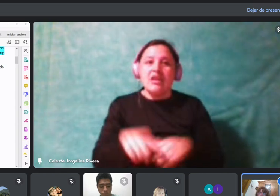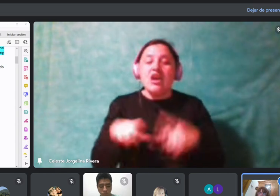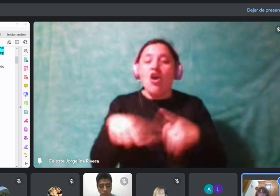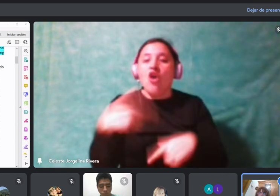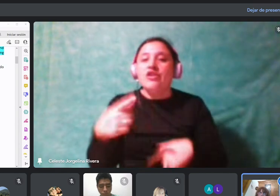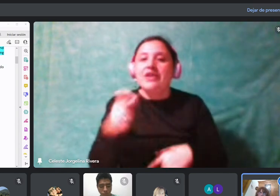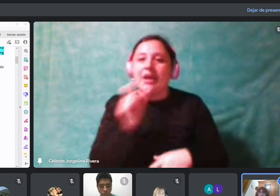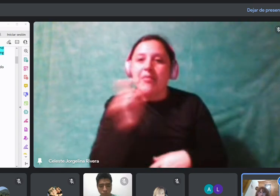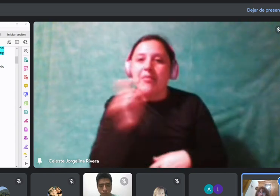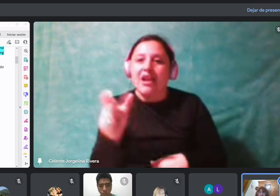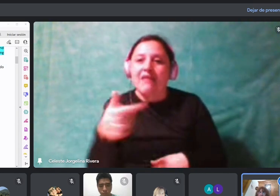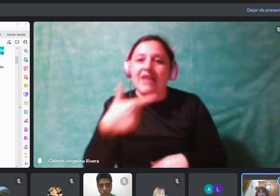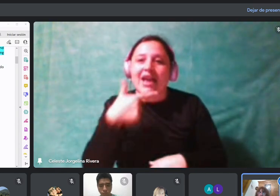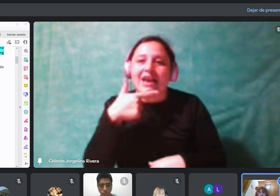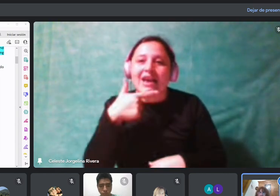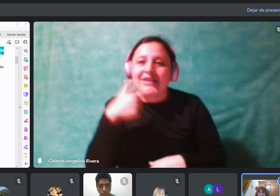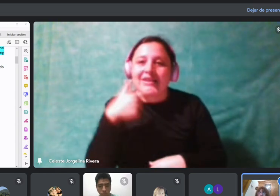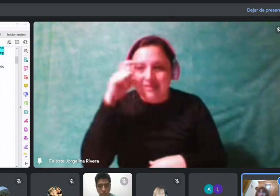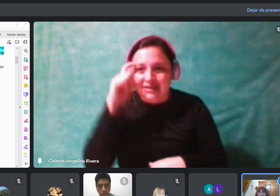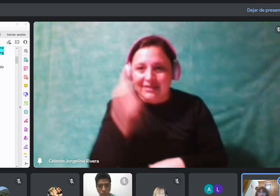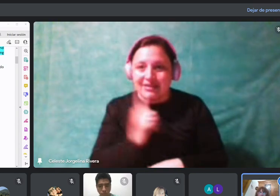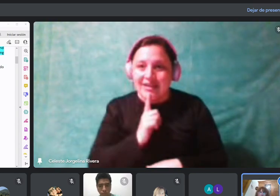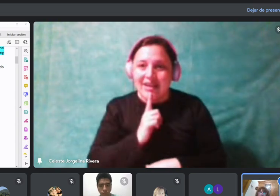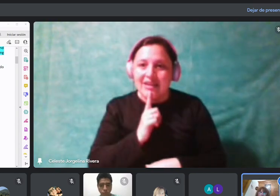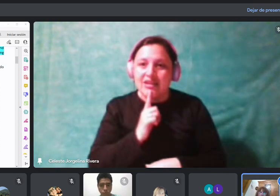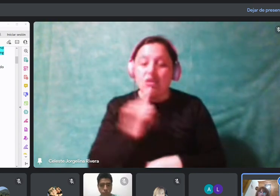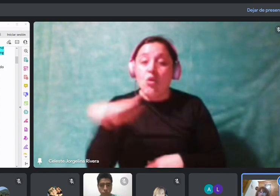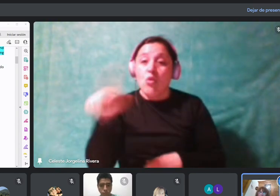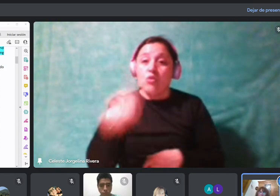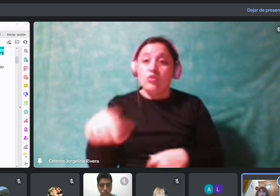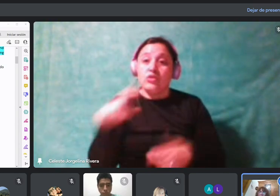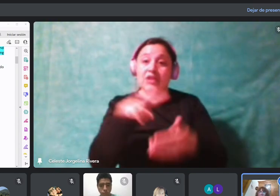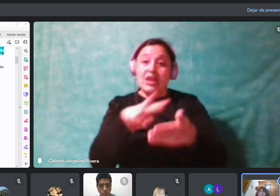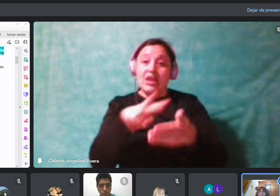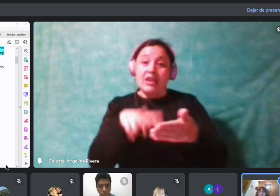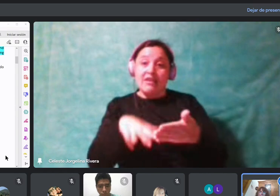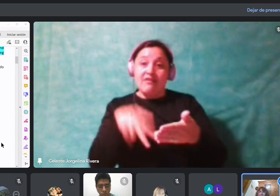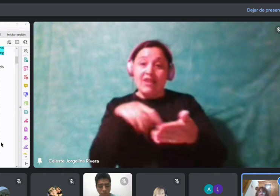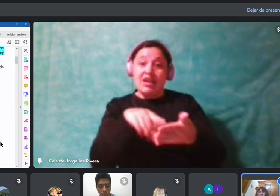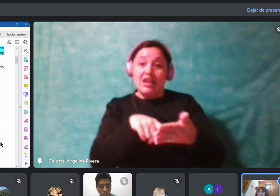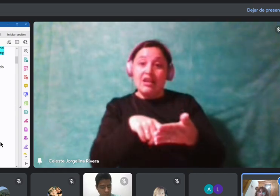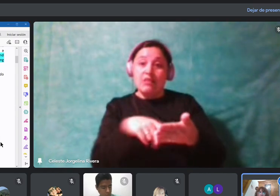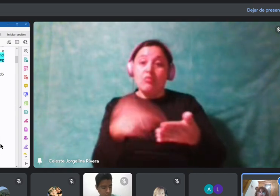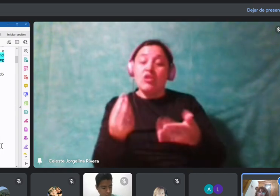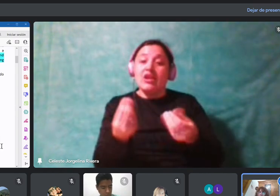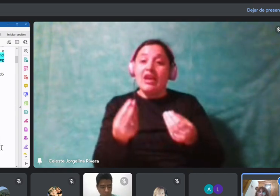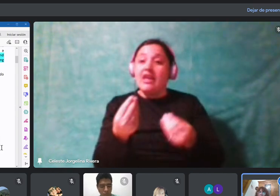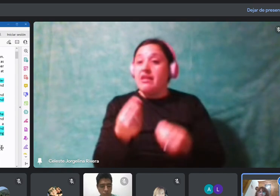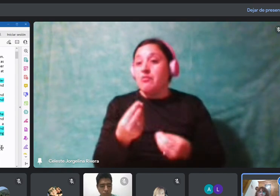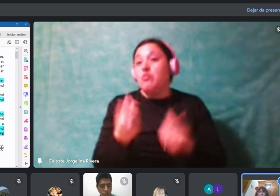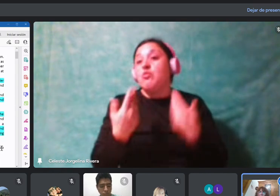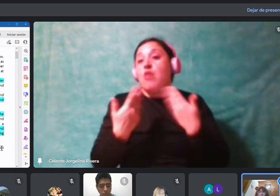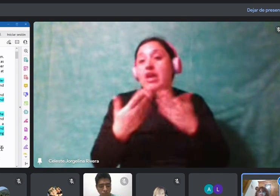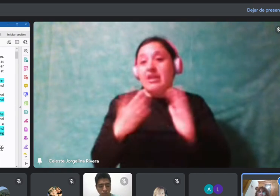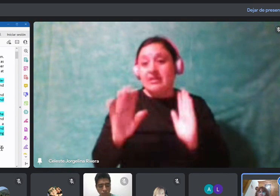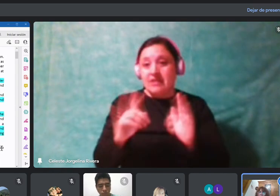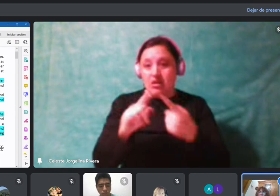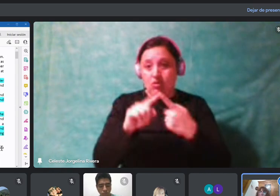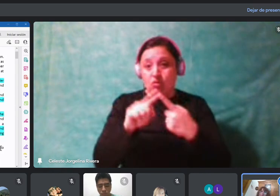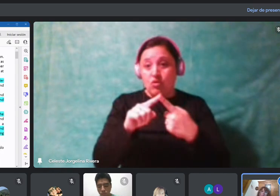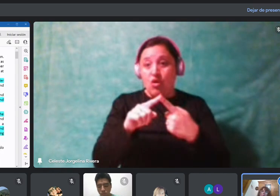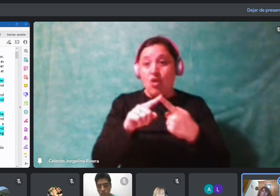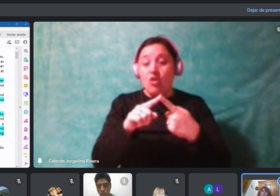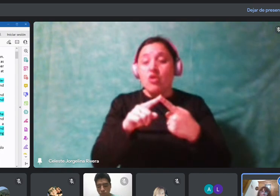texto. Porque set puede ser tanto un sustantivo